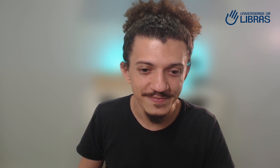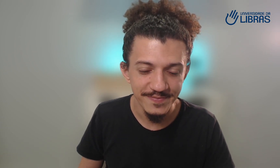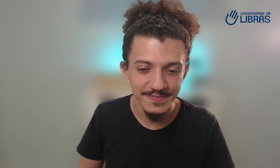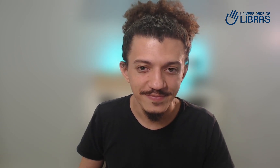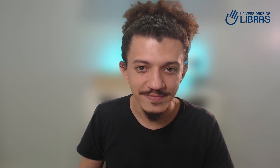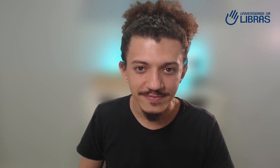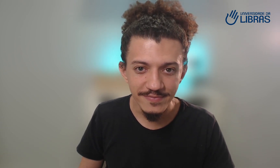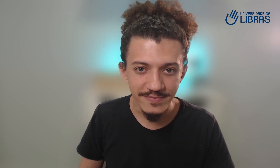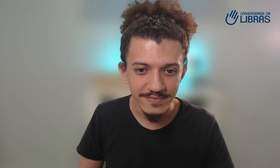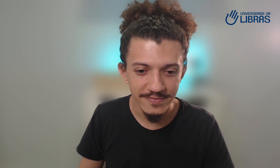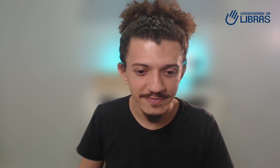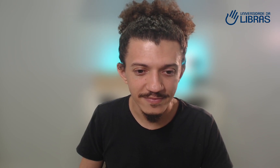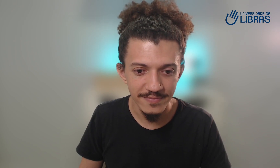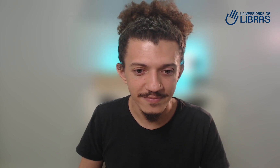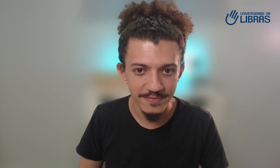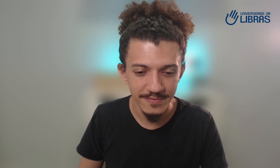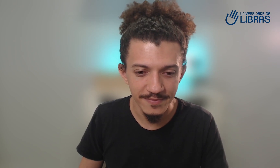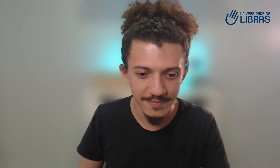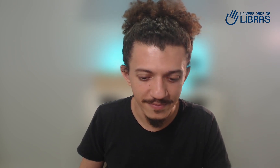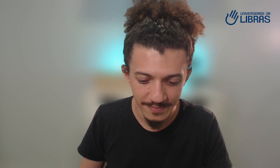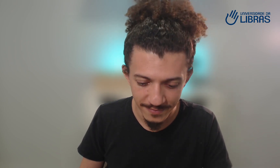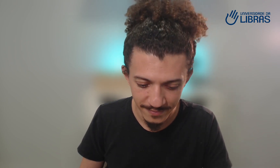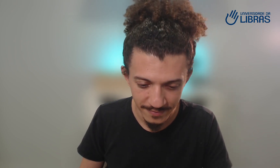Pergunta enviada por e-mail pela Gislaine.